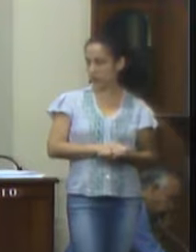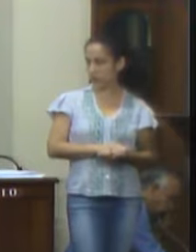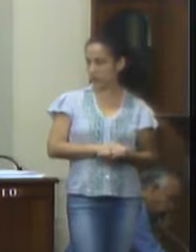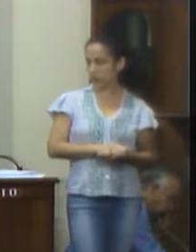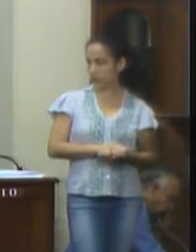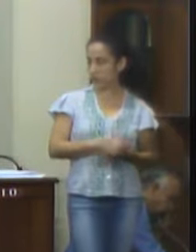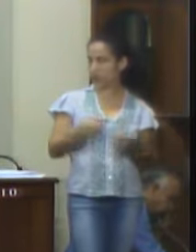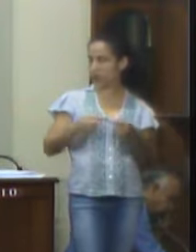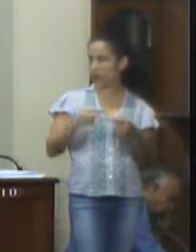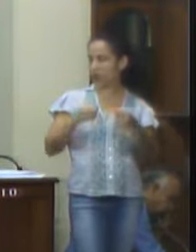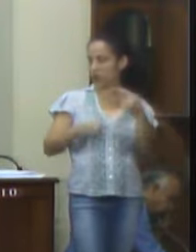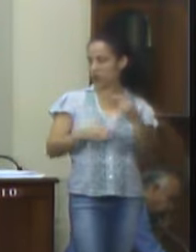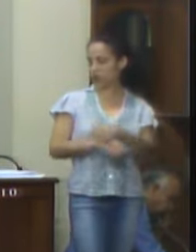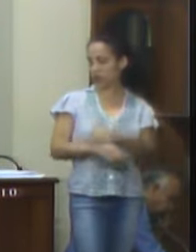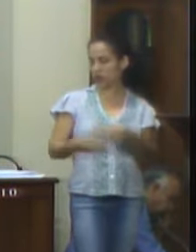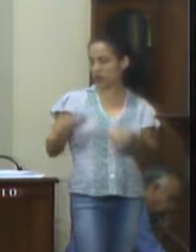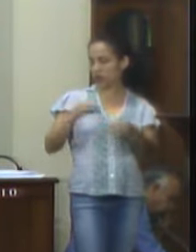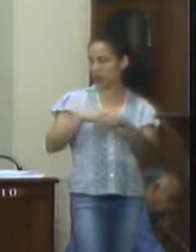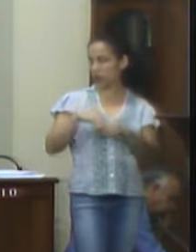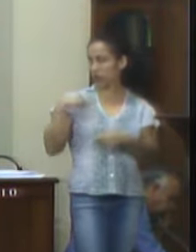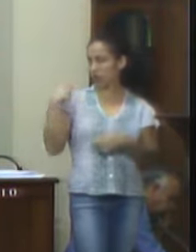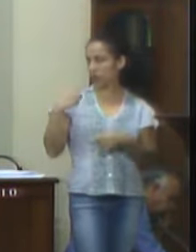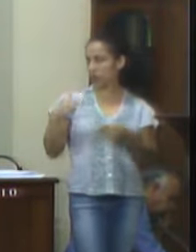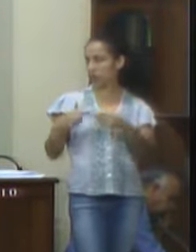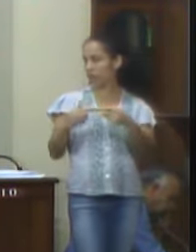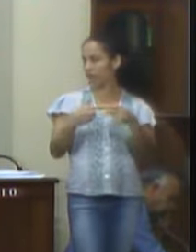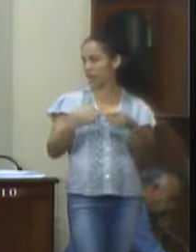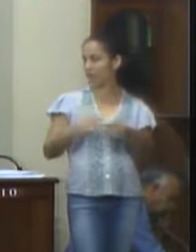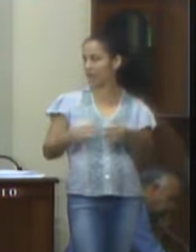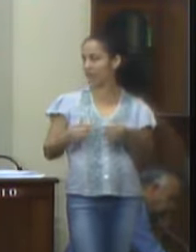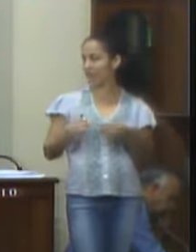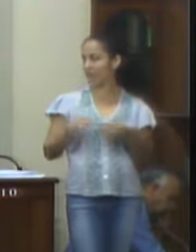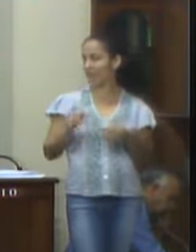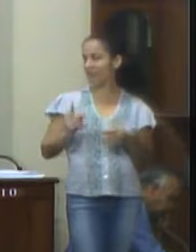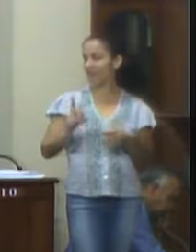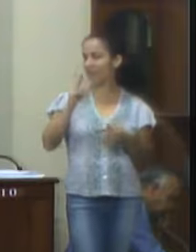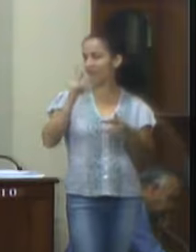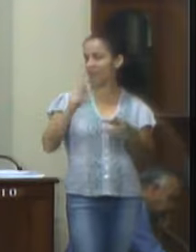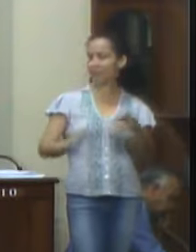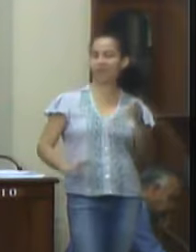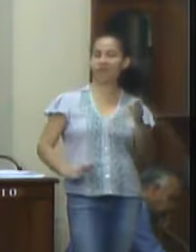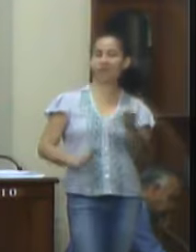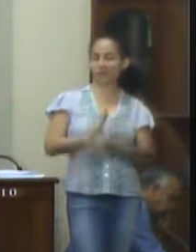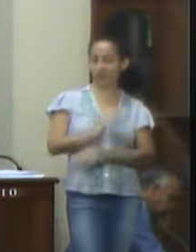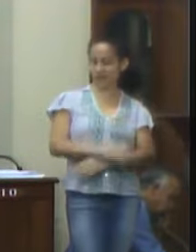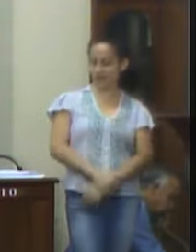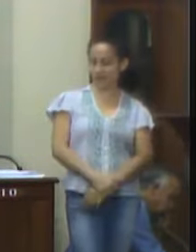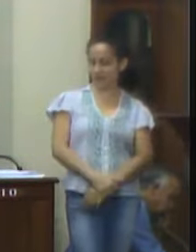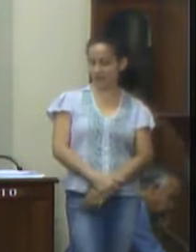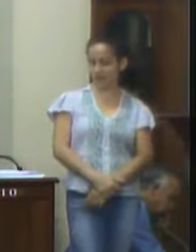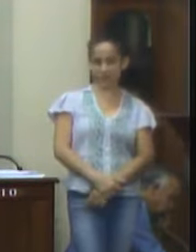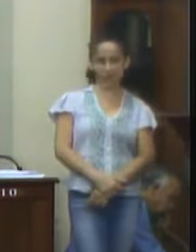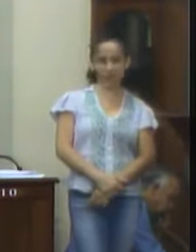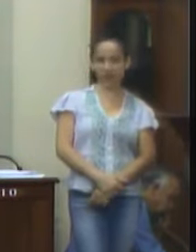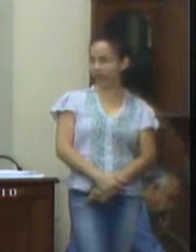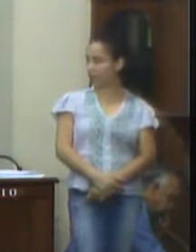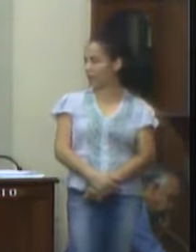Em discussão, coloquem em votação os vereadores que concordam, permaneça como estão, aprovado.